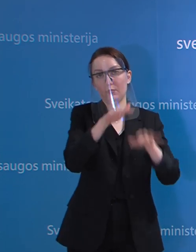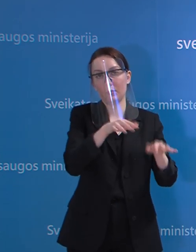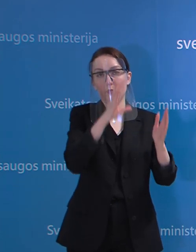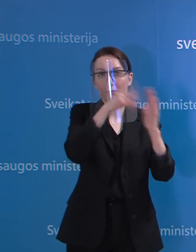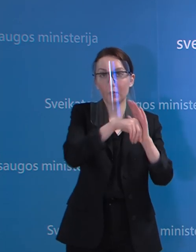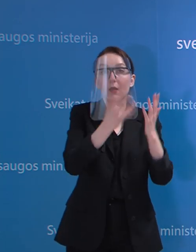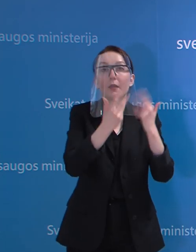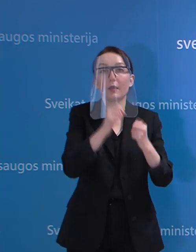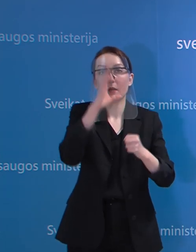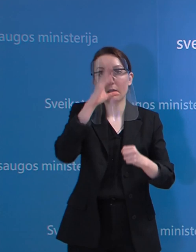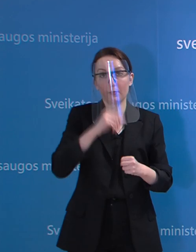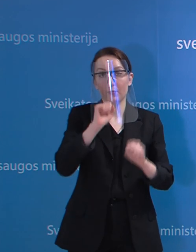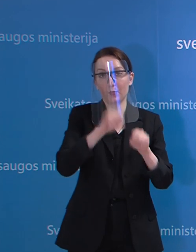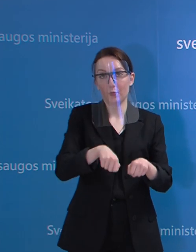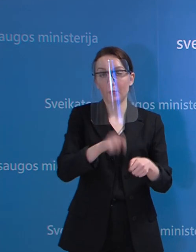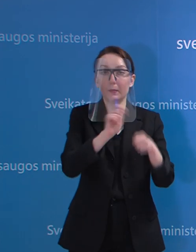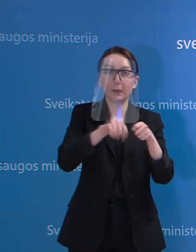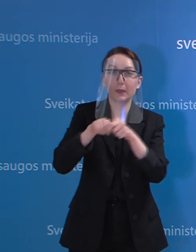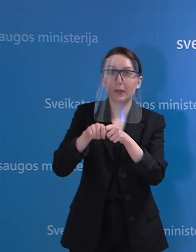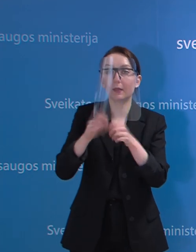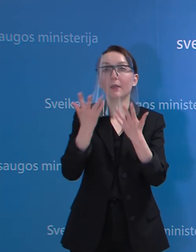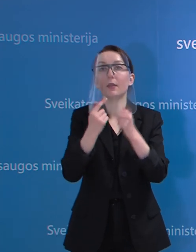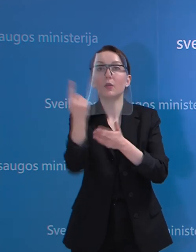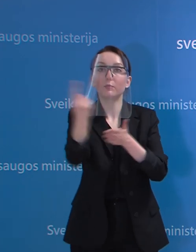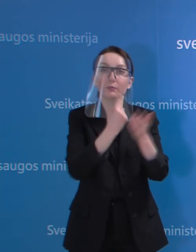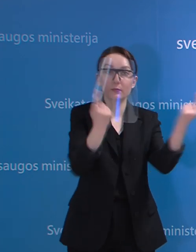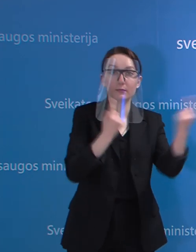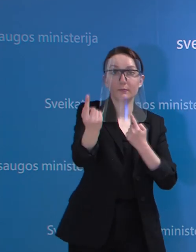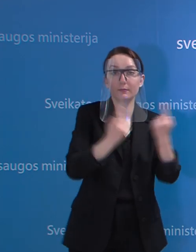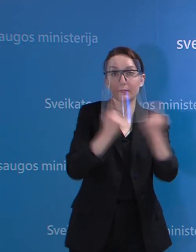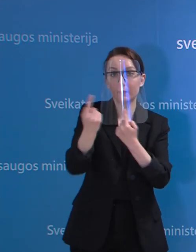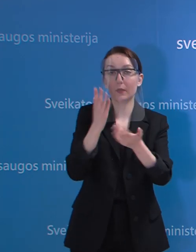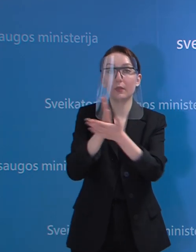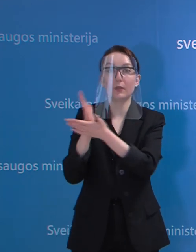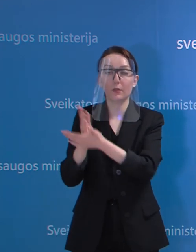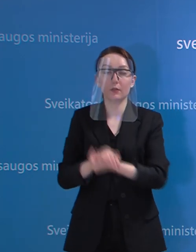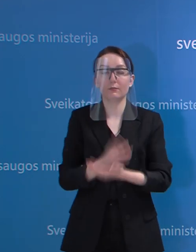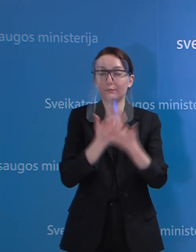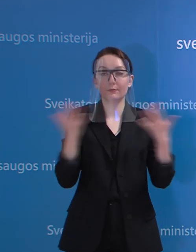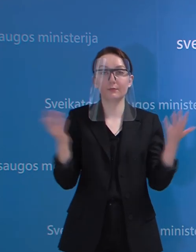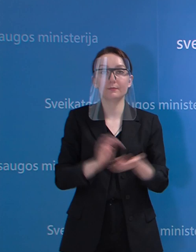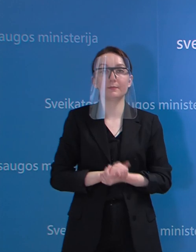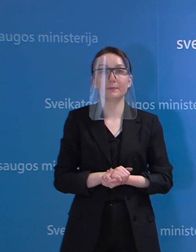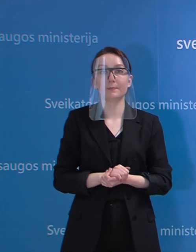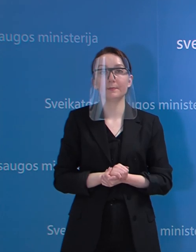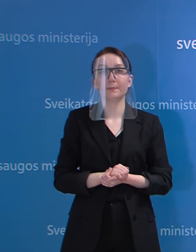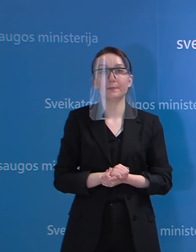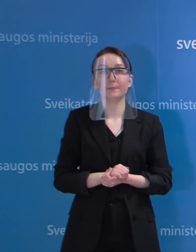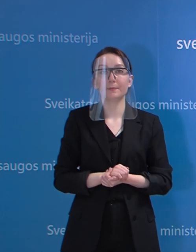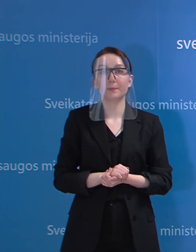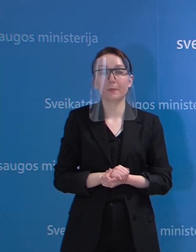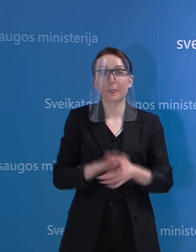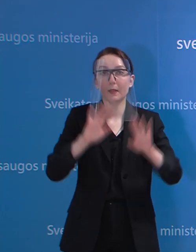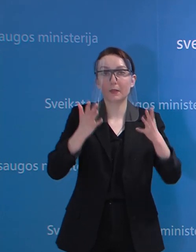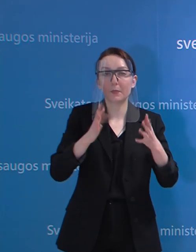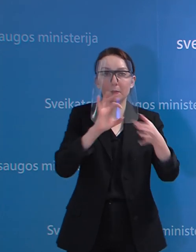kiek galim paimti, kiek galim ištirti, kiek žmonių atvažiuoja, kiek yra pacientų tyriama ir taip toliau. Ir matyti